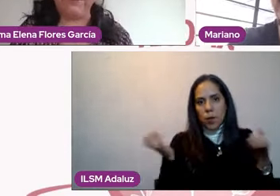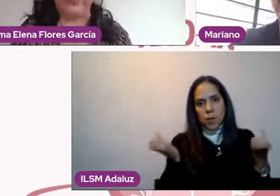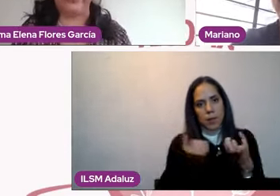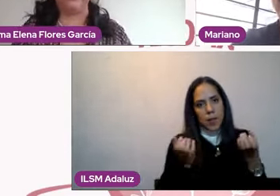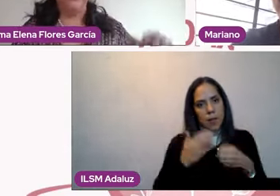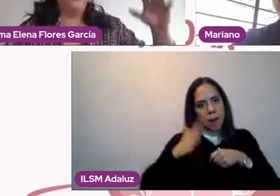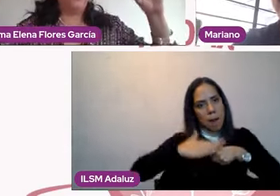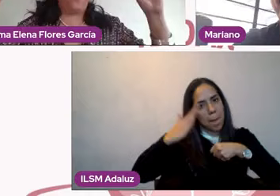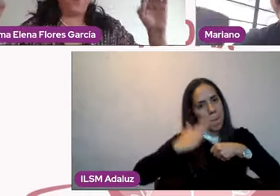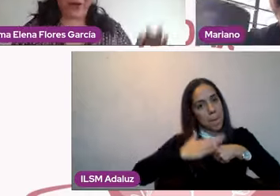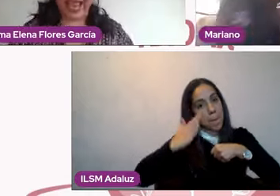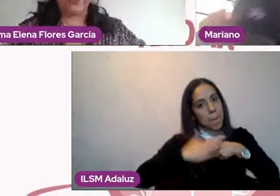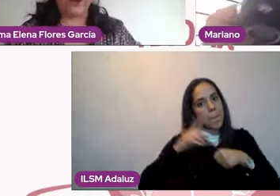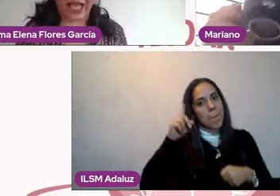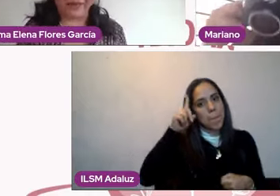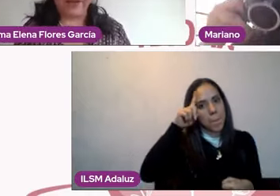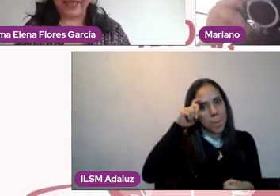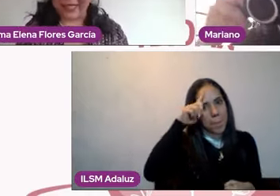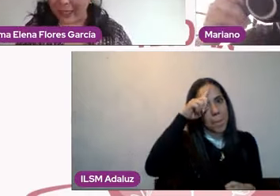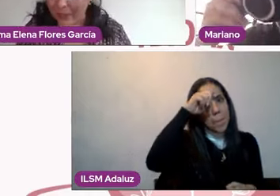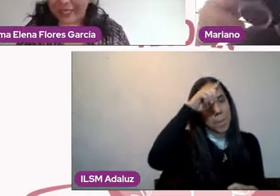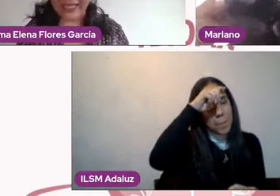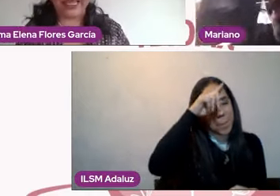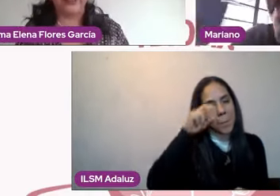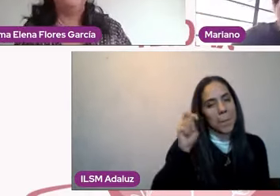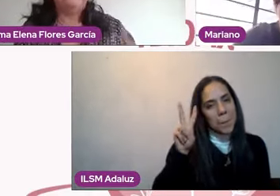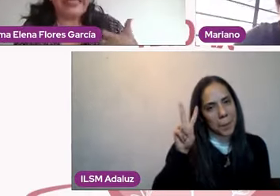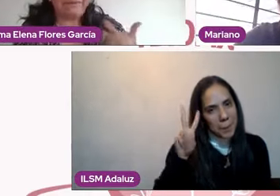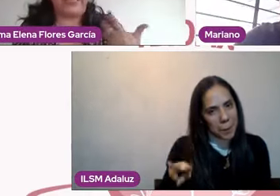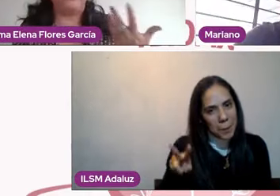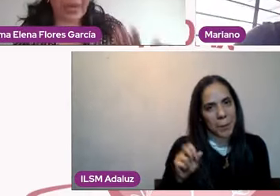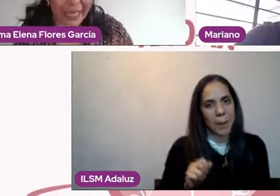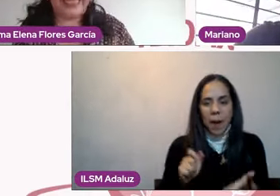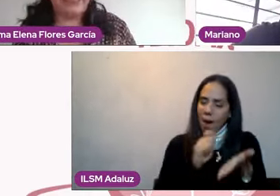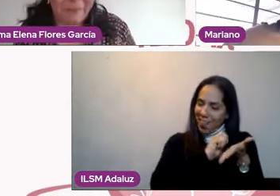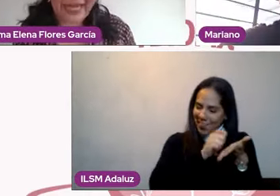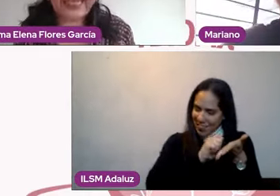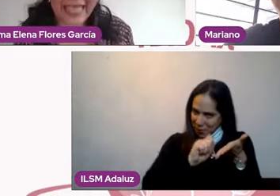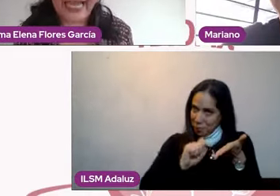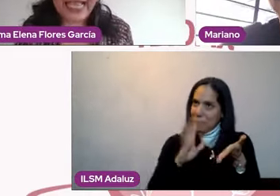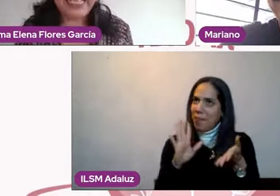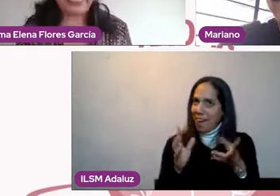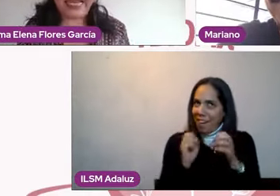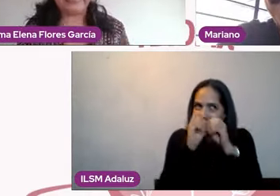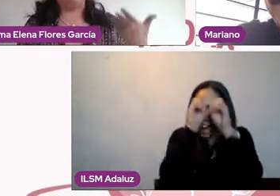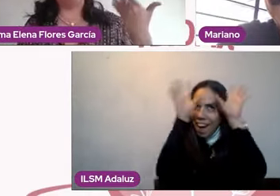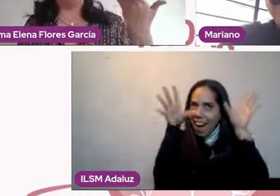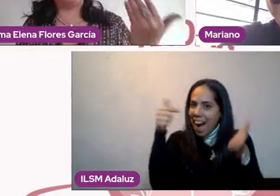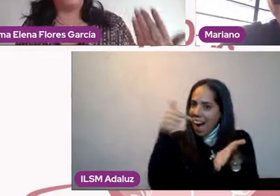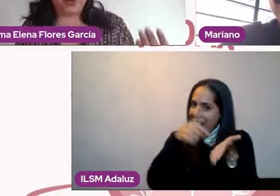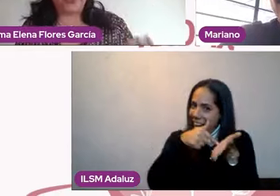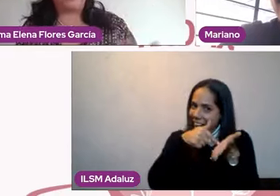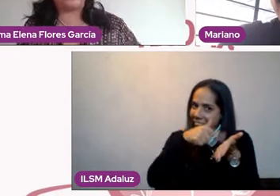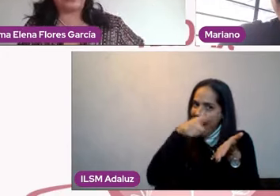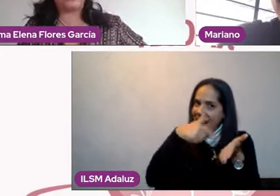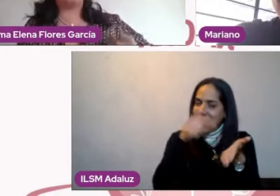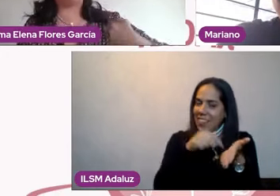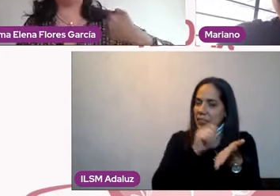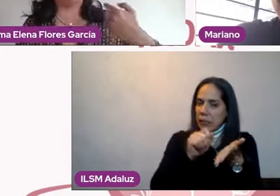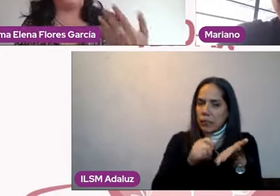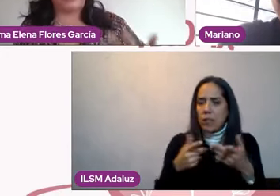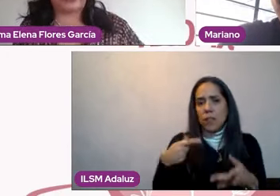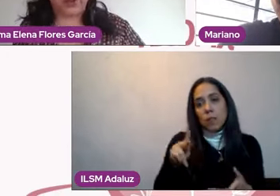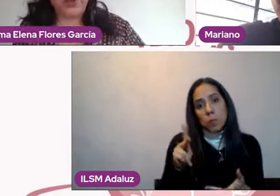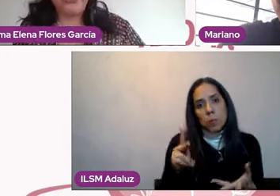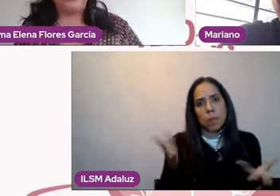buenísimo el término, lo voy a anotar para tenerlo ahí clarito. Pero para estar en esta posición o para tener